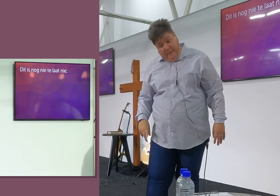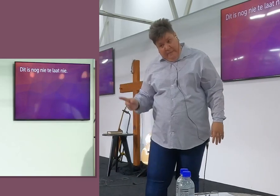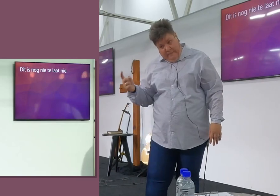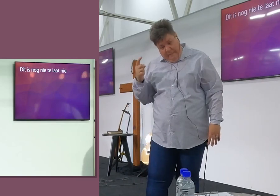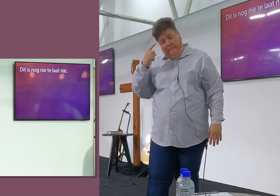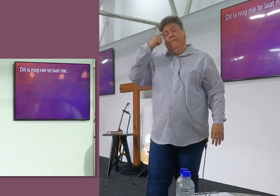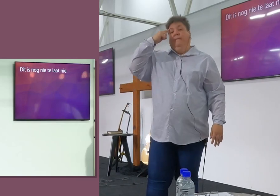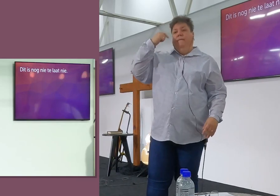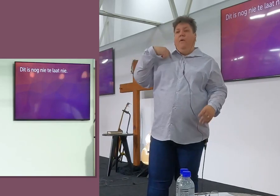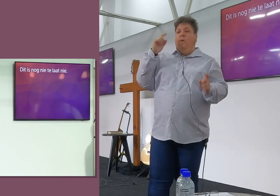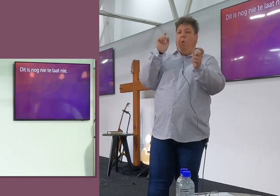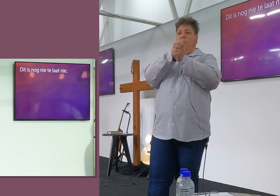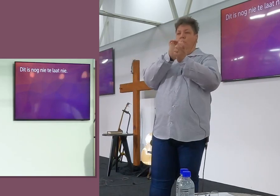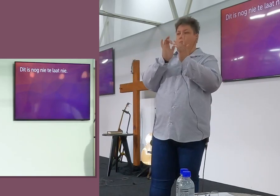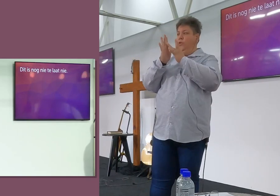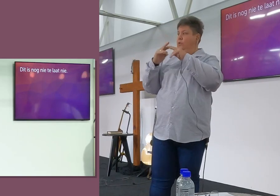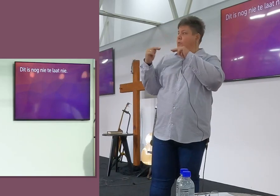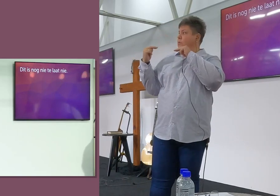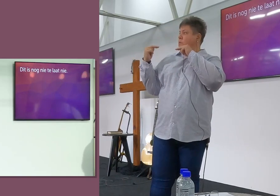ontmoet hy Jesus.